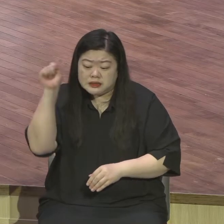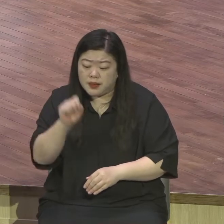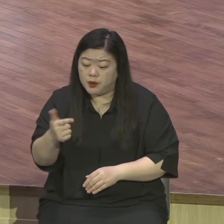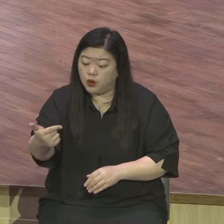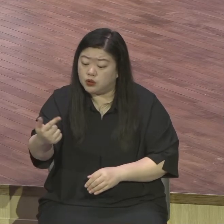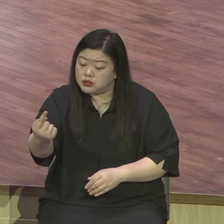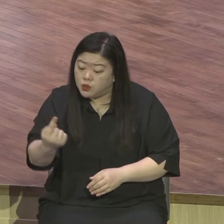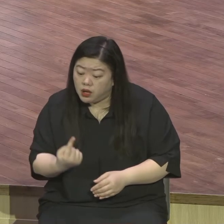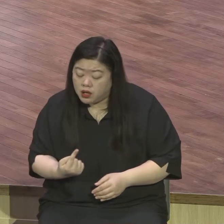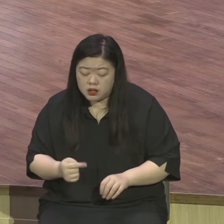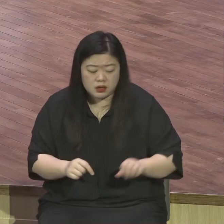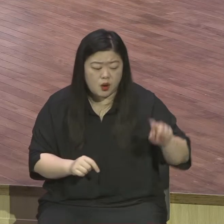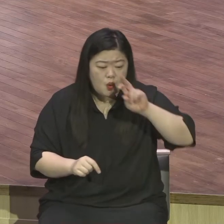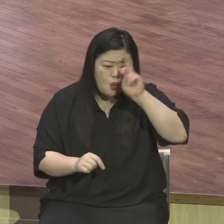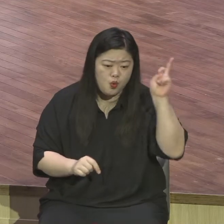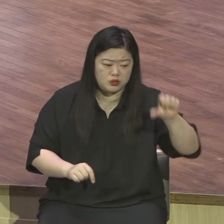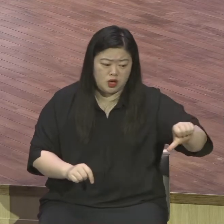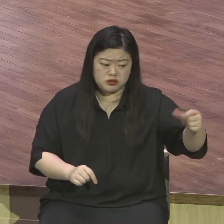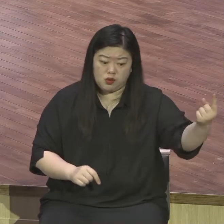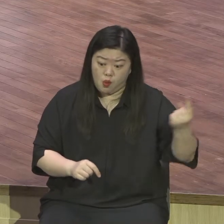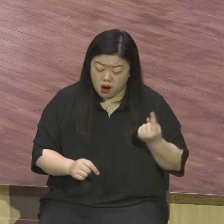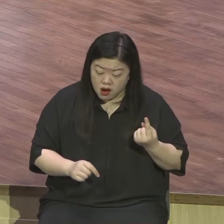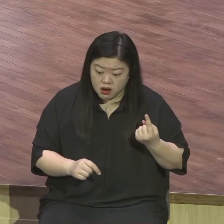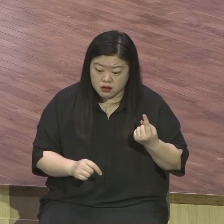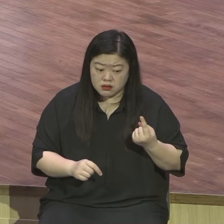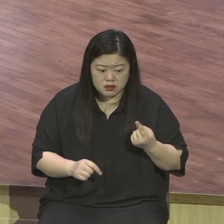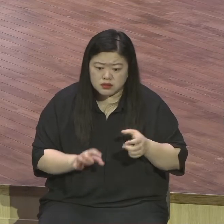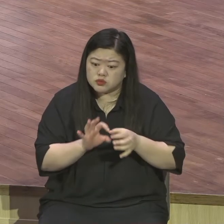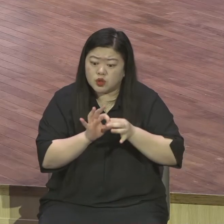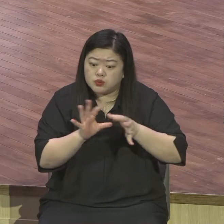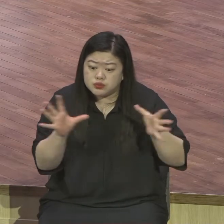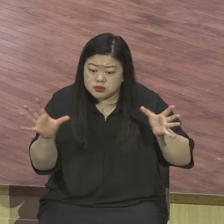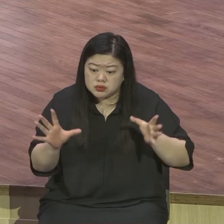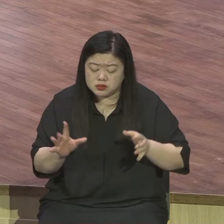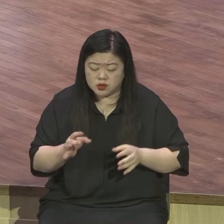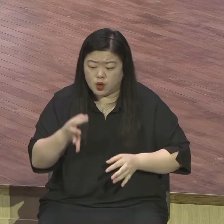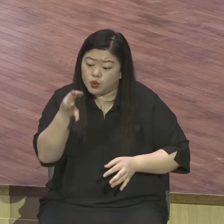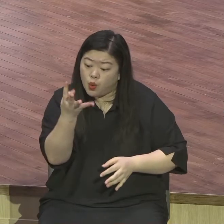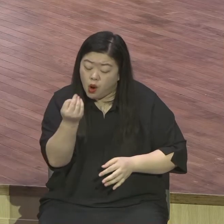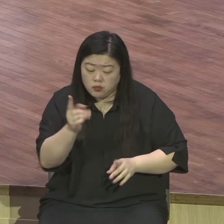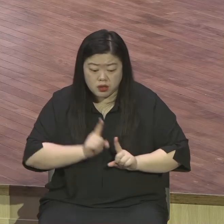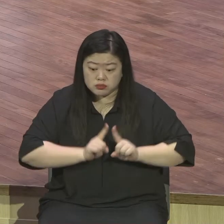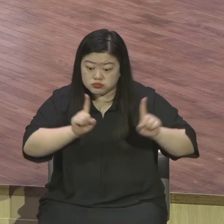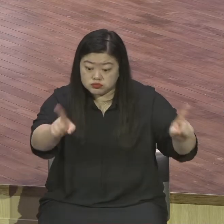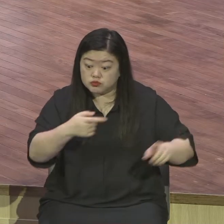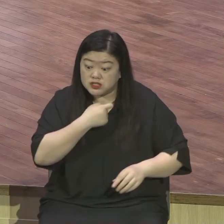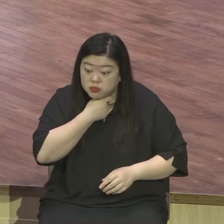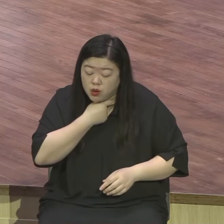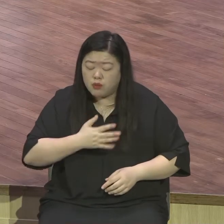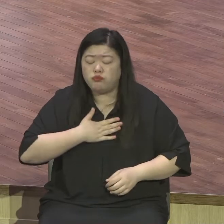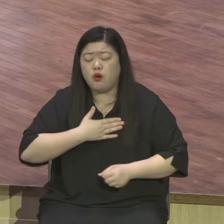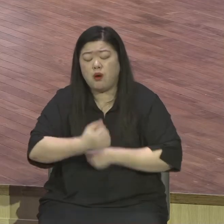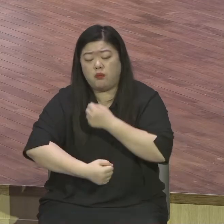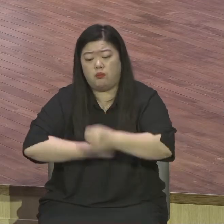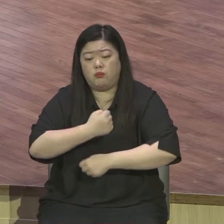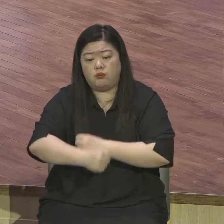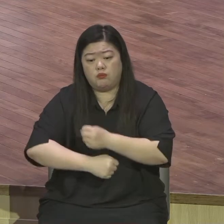판단으로 주는 것은 주인의 뜻이다 내가 가진 건 내 마음대로 주는데